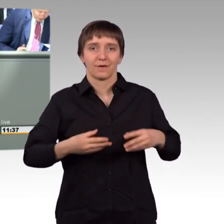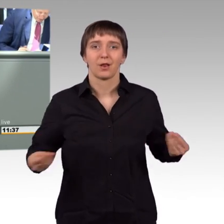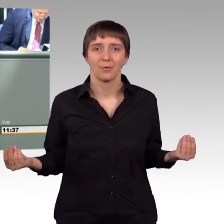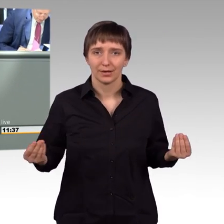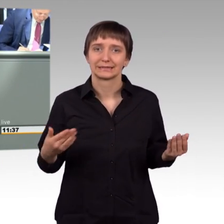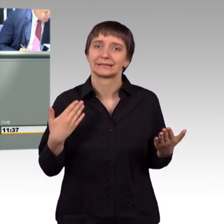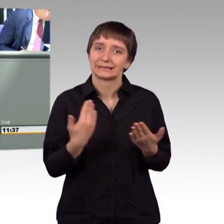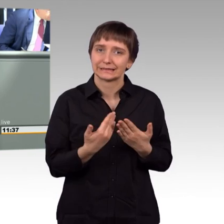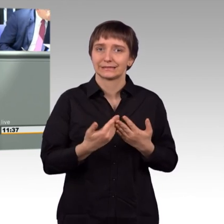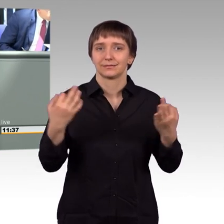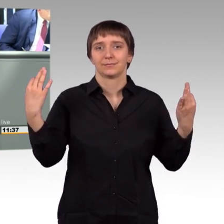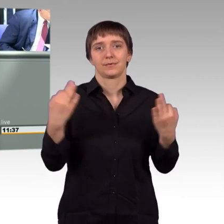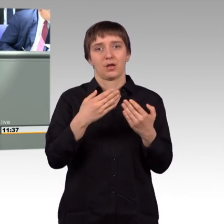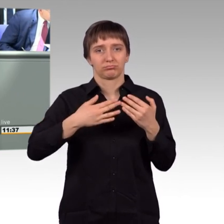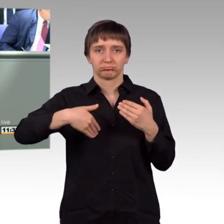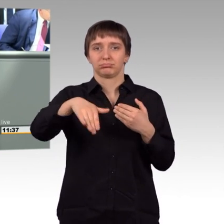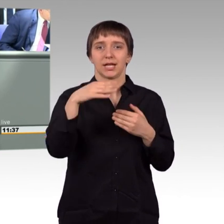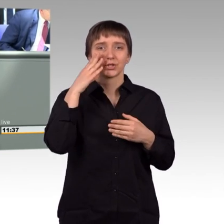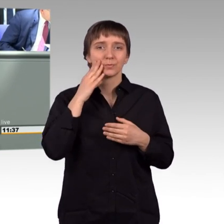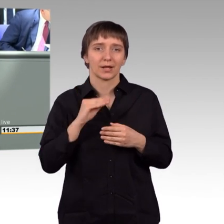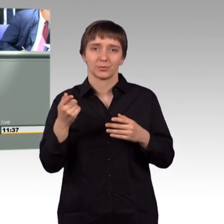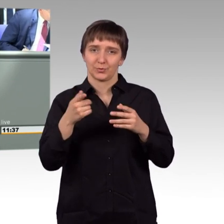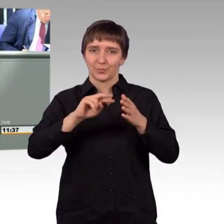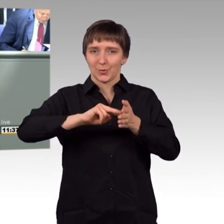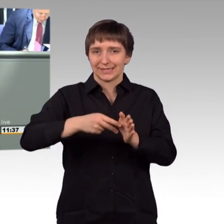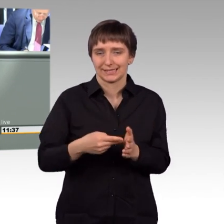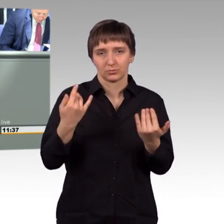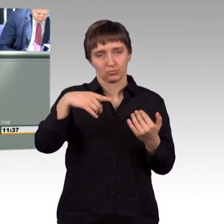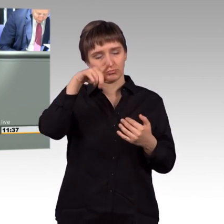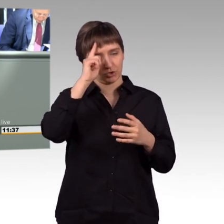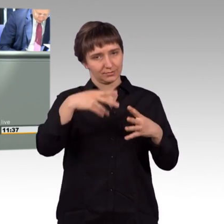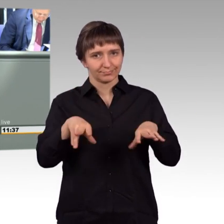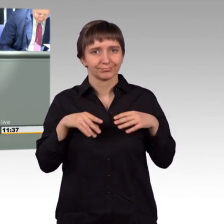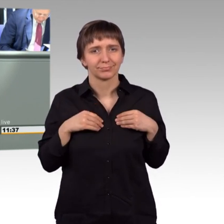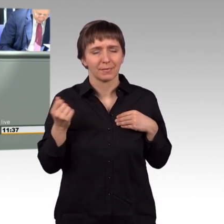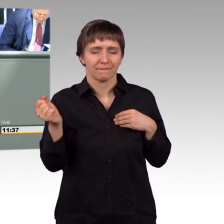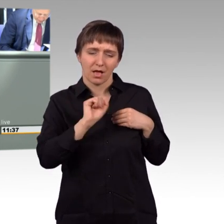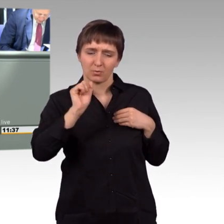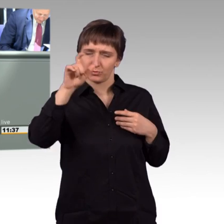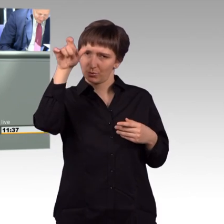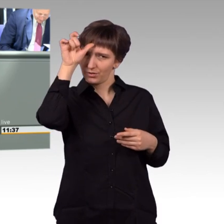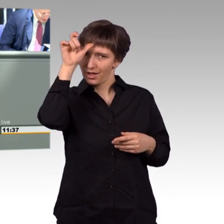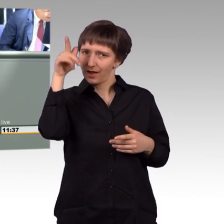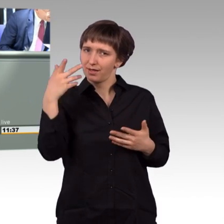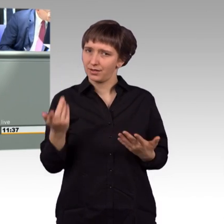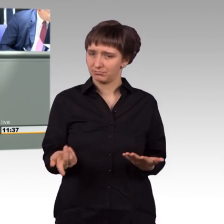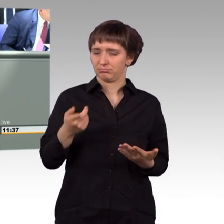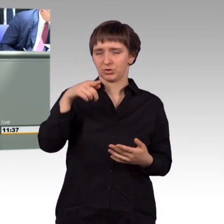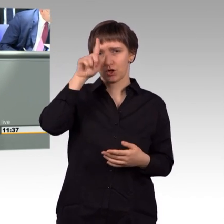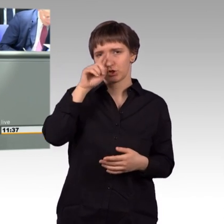hat die Bundesregierung in Kauf genommen. Warum schweigt sie denn in der Türkei? Ist es möglicherweise